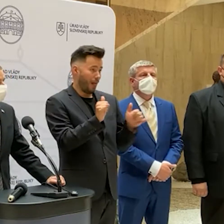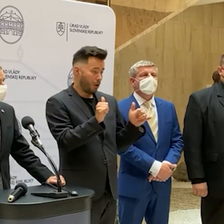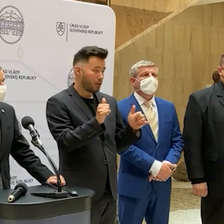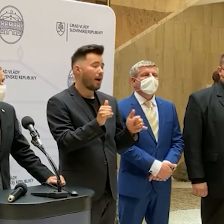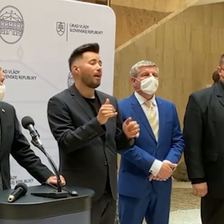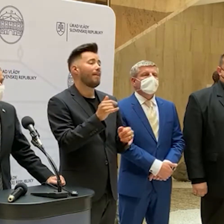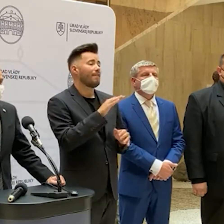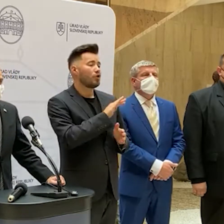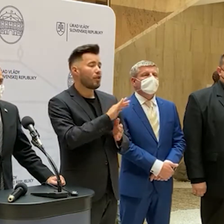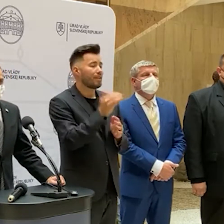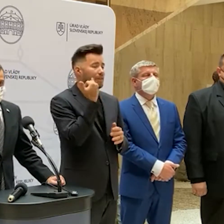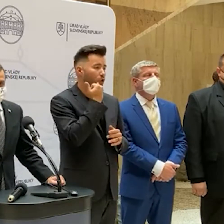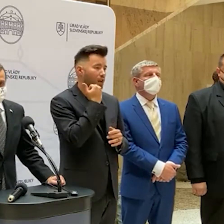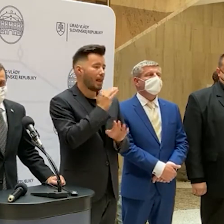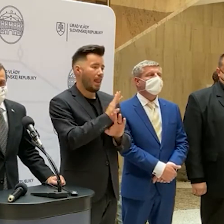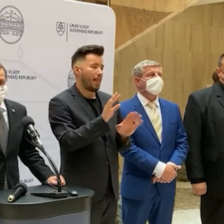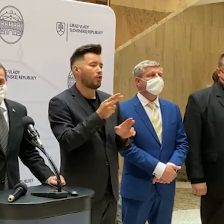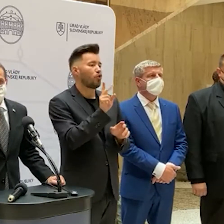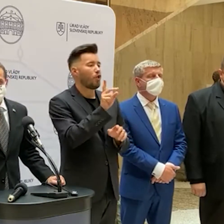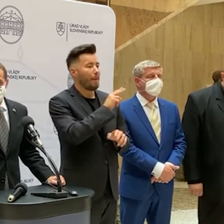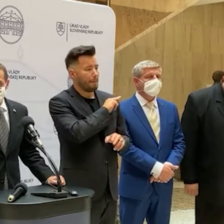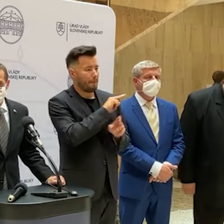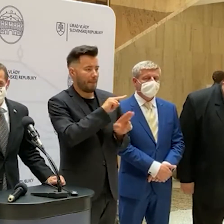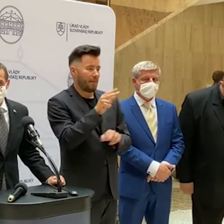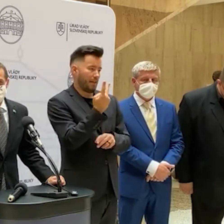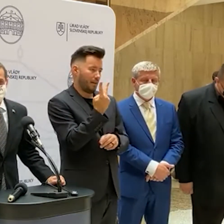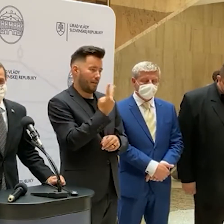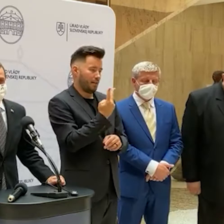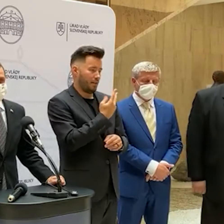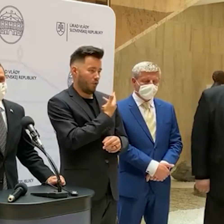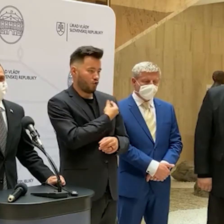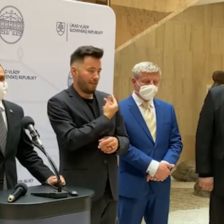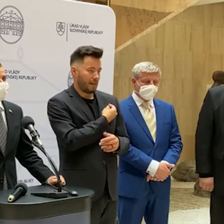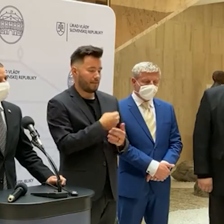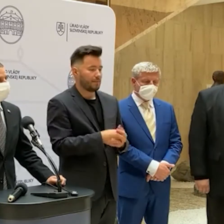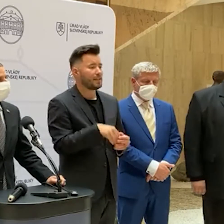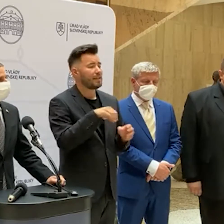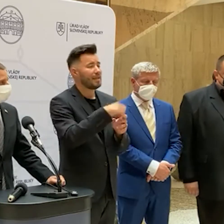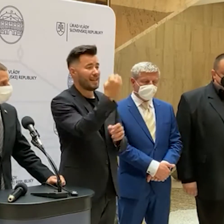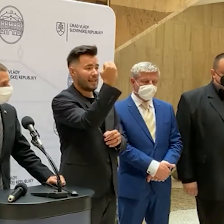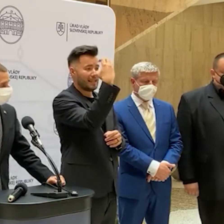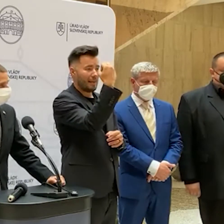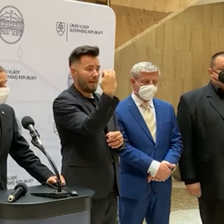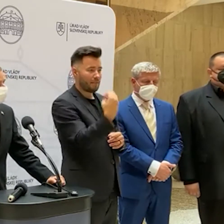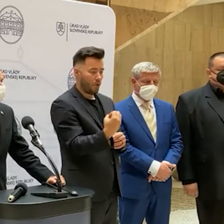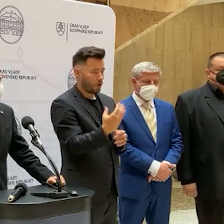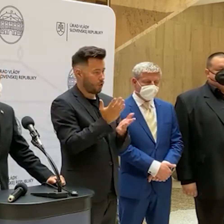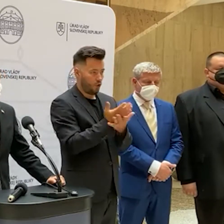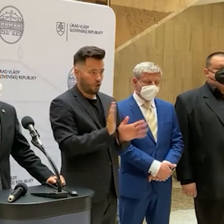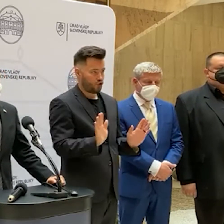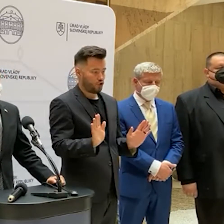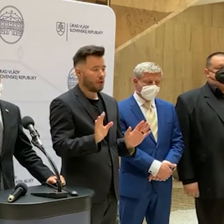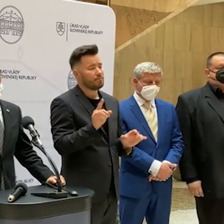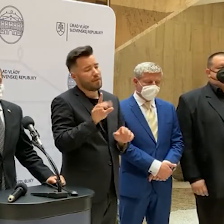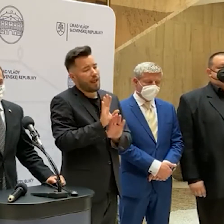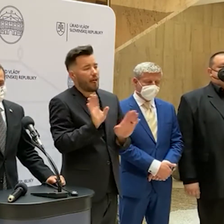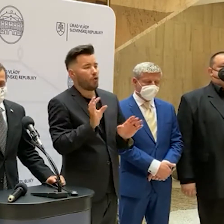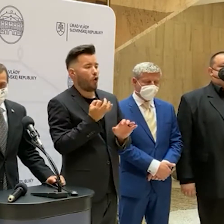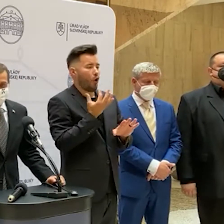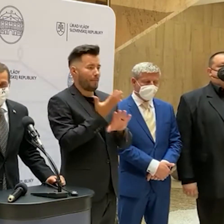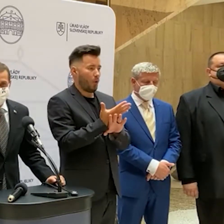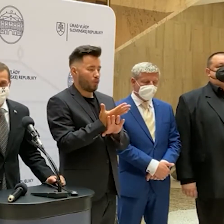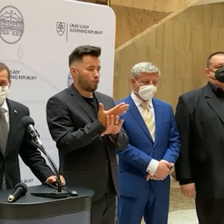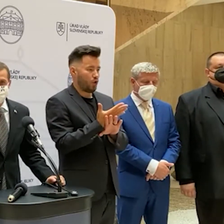zaočkovaní. Končí sa teda systém semafóru, tak ako sme ho poznali. Bude mať len odporúčací charakter a